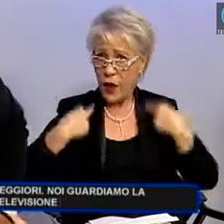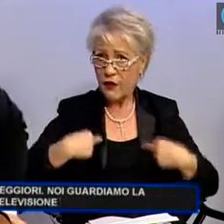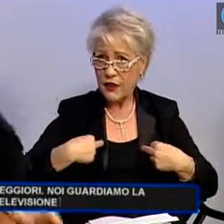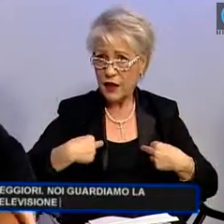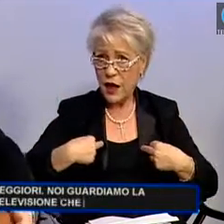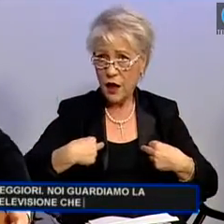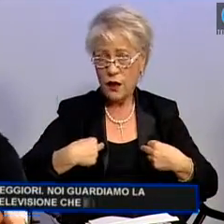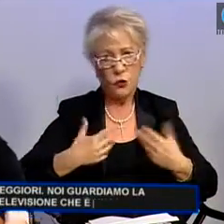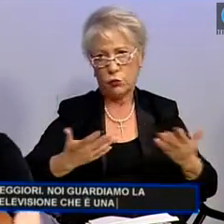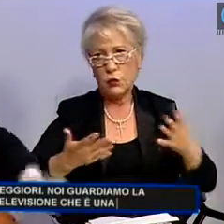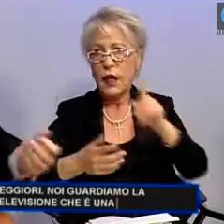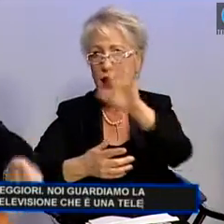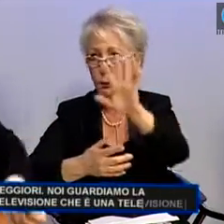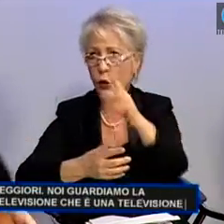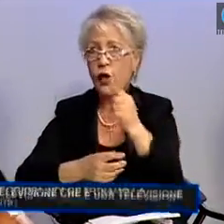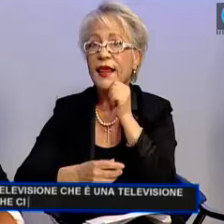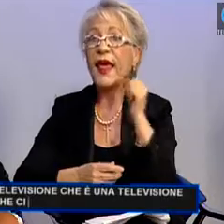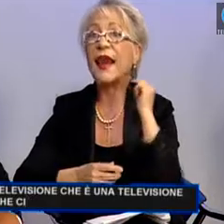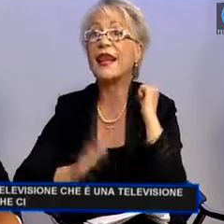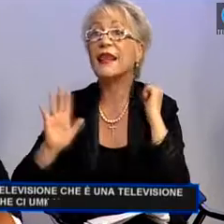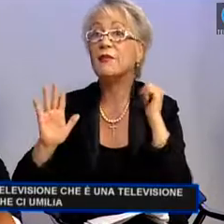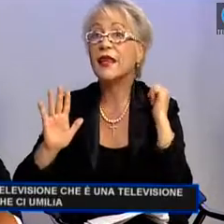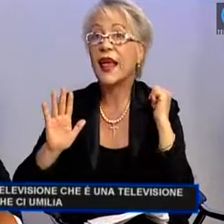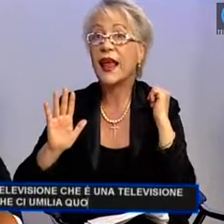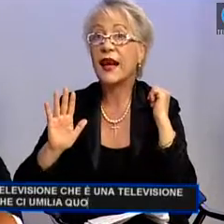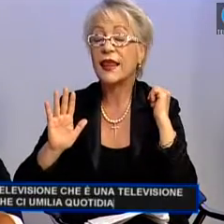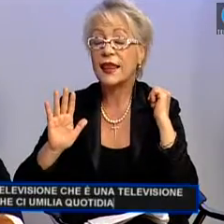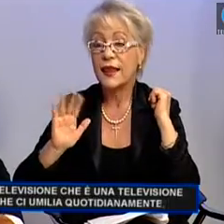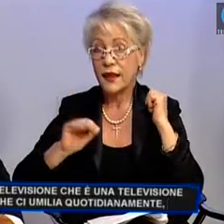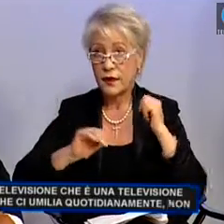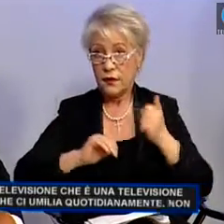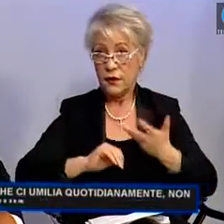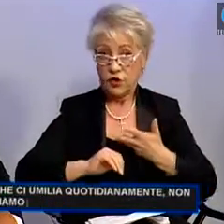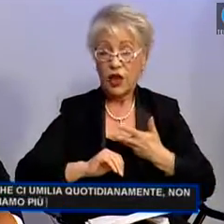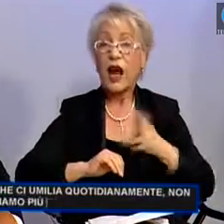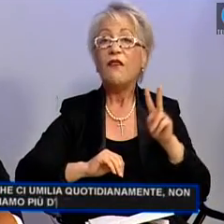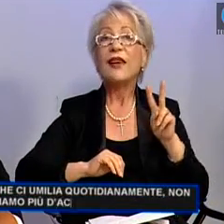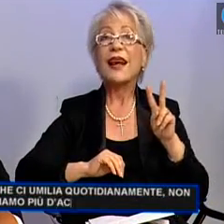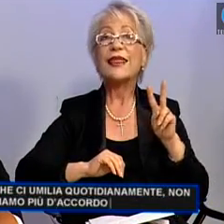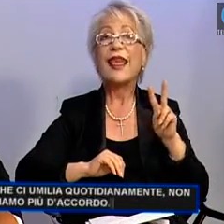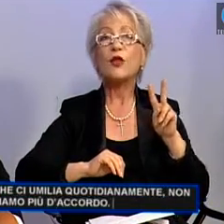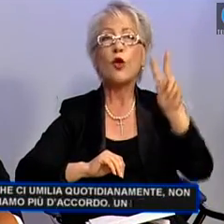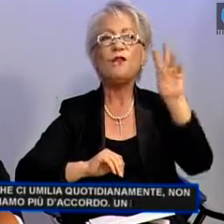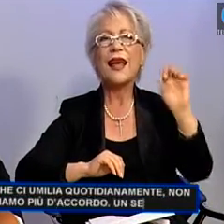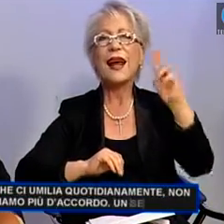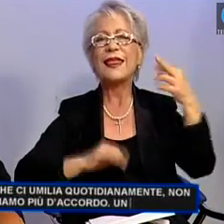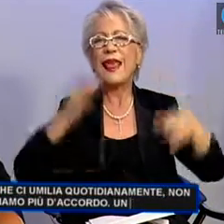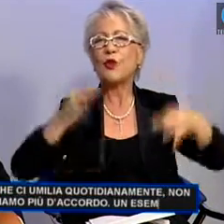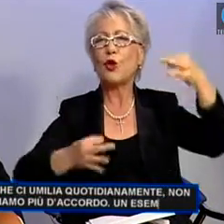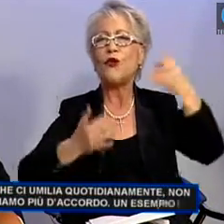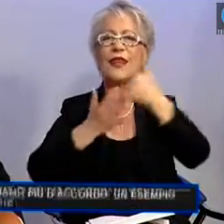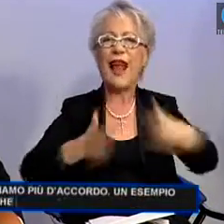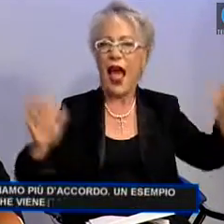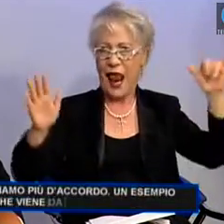una televisione che ci umilia quotidianamente, non siamo più d'accordo. Un esempio che viene proprio da ieri,